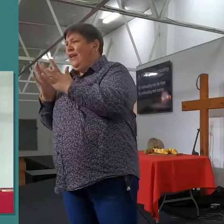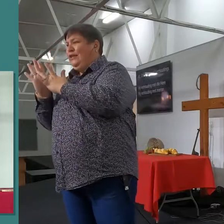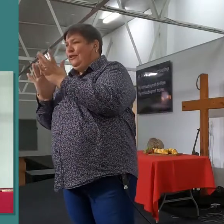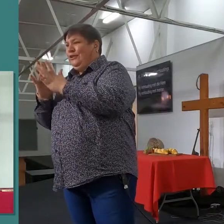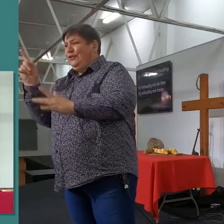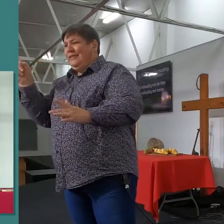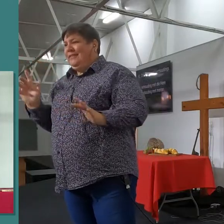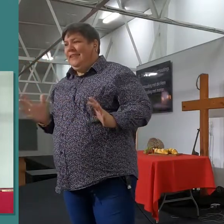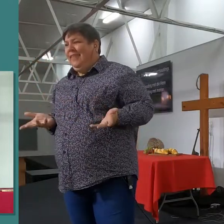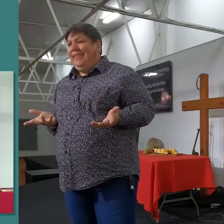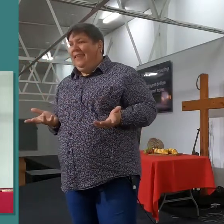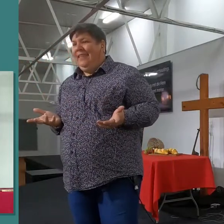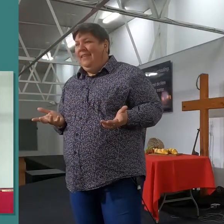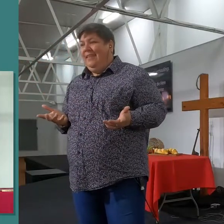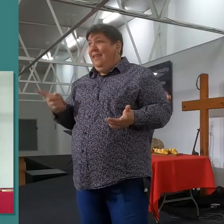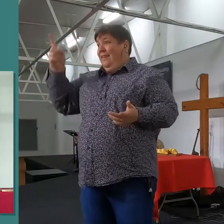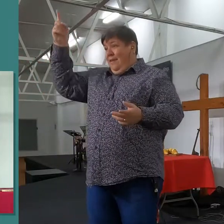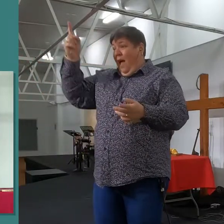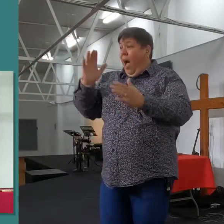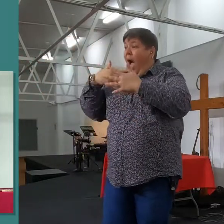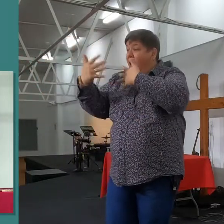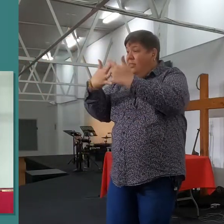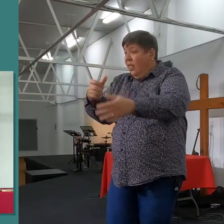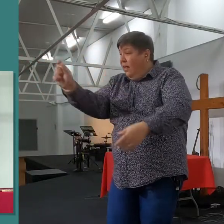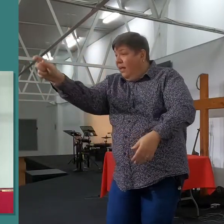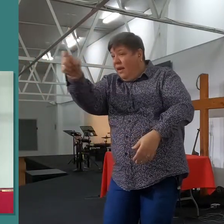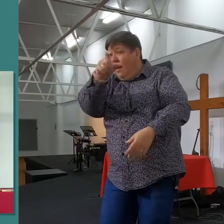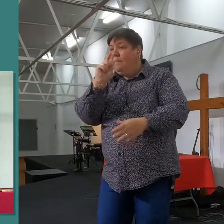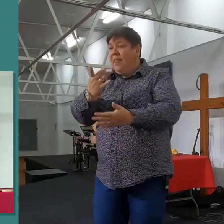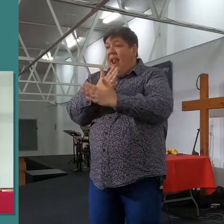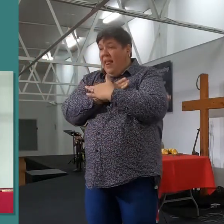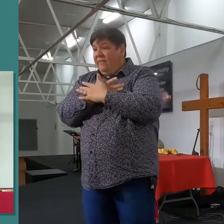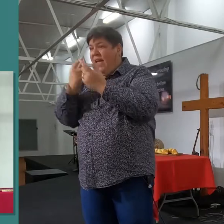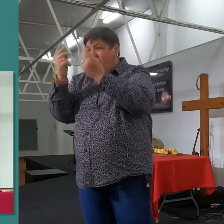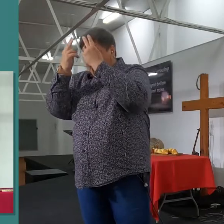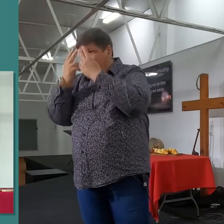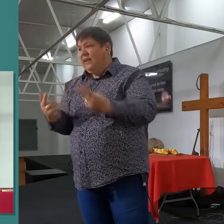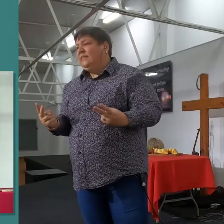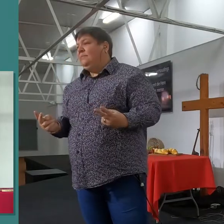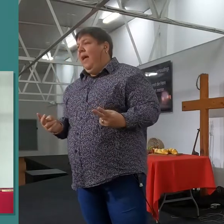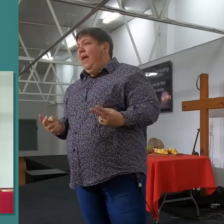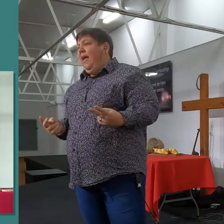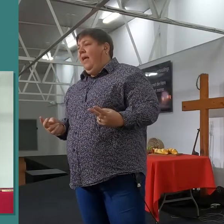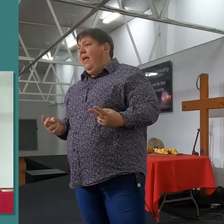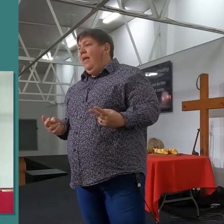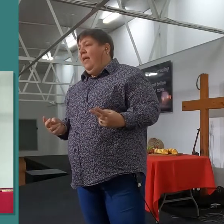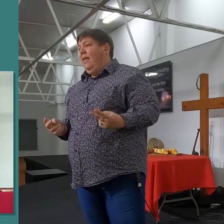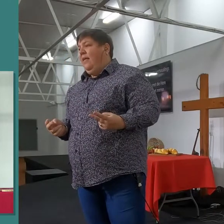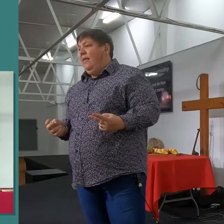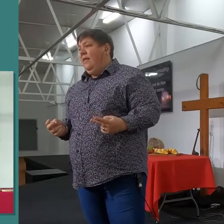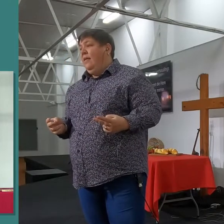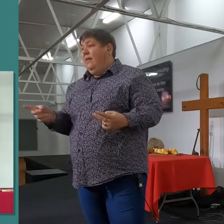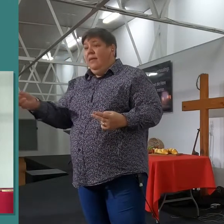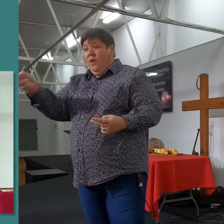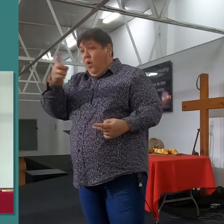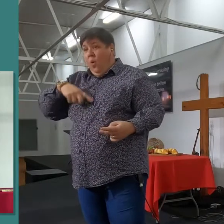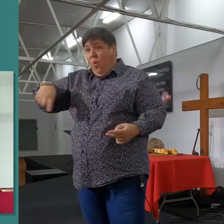Jezus het allemaal met liefde en respect behandel. En sien, dit is net die deel van my en jou wat nie soos Jezus like nie, wat ander mense